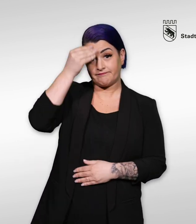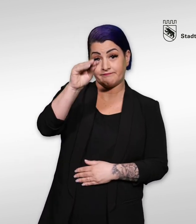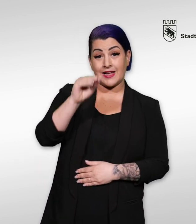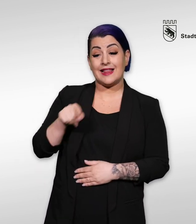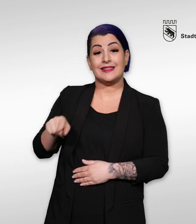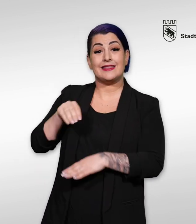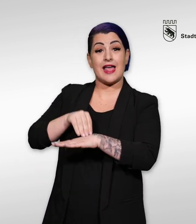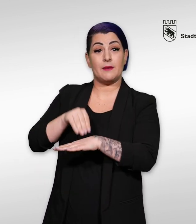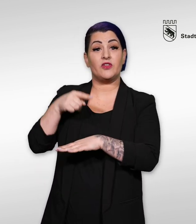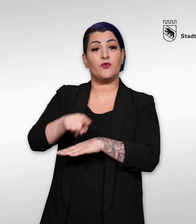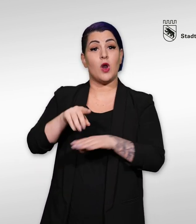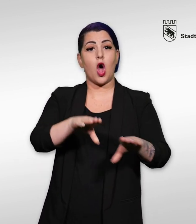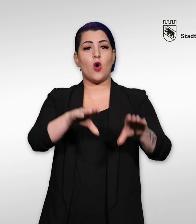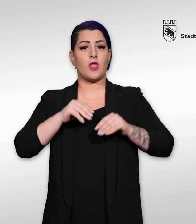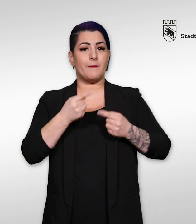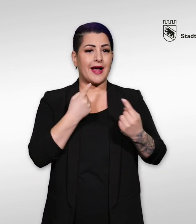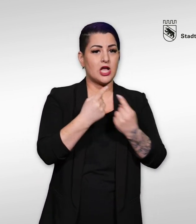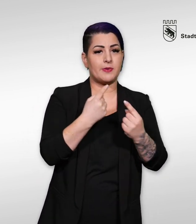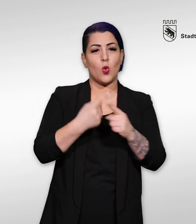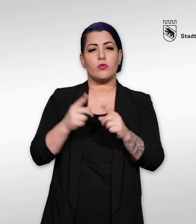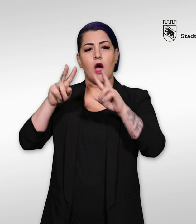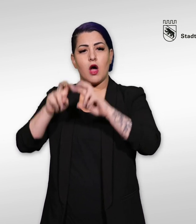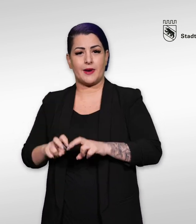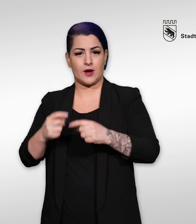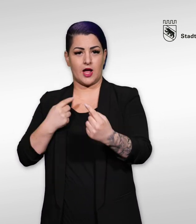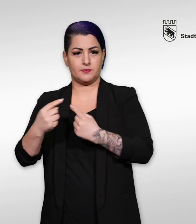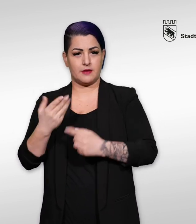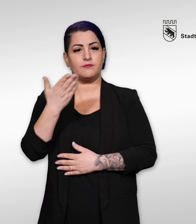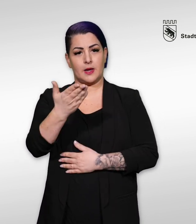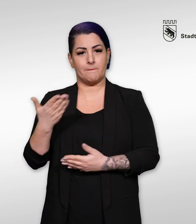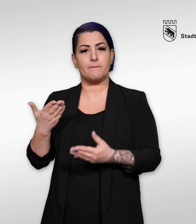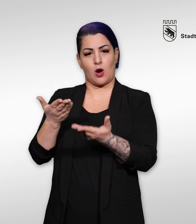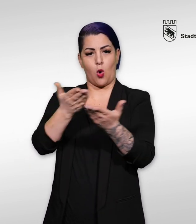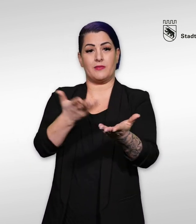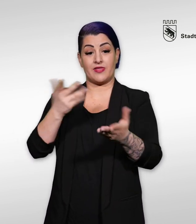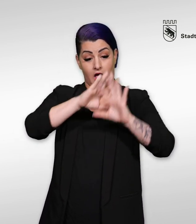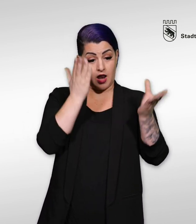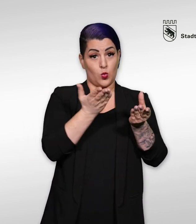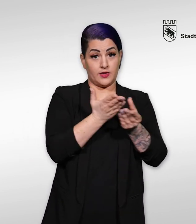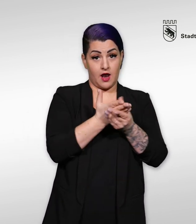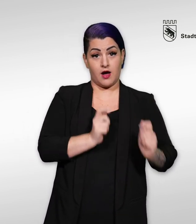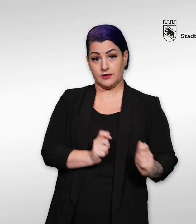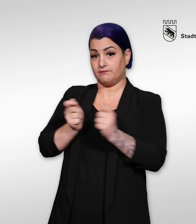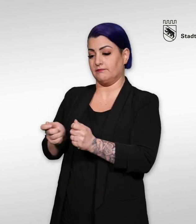Hinweis. Den Termin für das Aufnahme und Abklärungsgespräch erhalten Sie, wenn alle Unterlagen beim Sozialdienst eingetroffen sind.